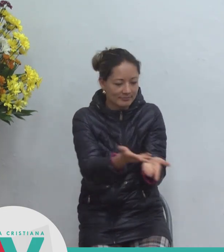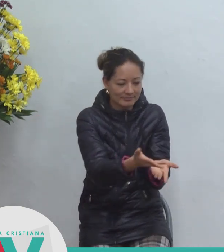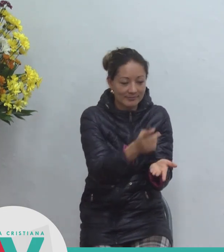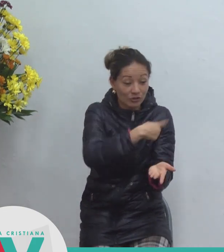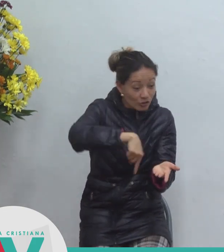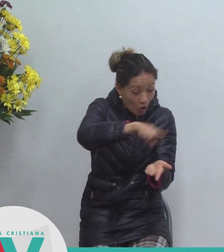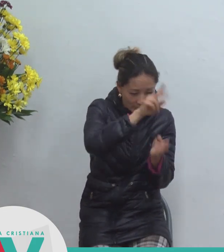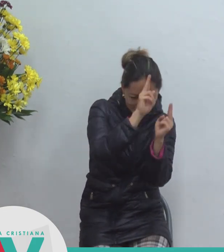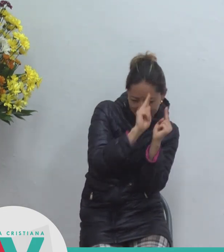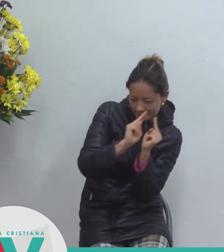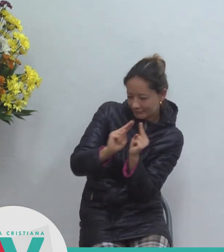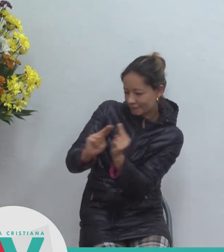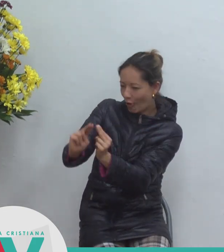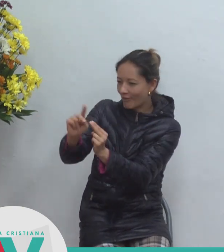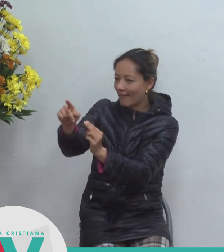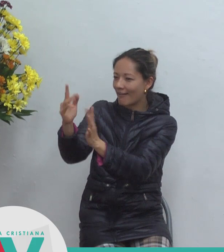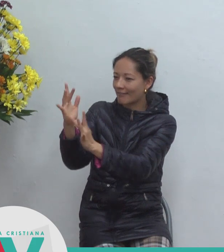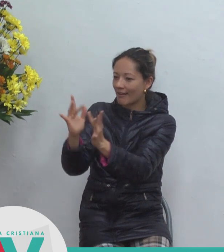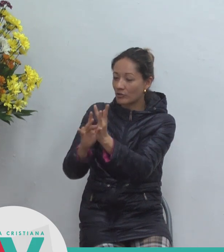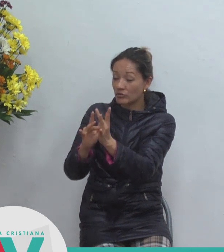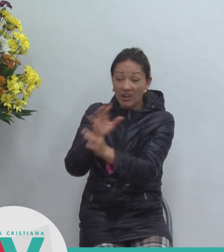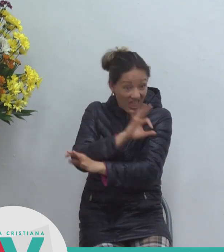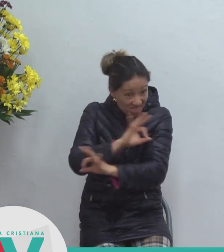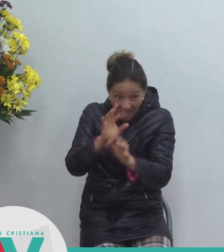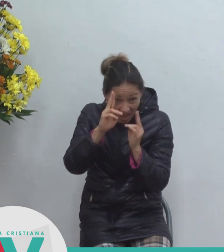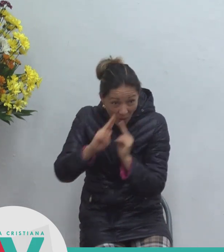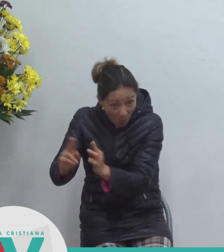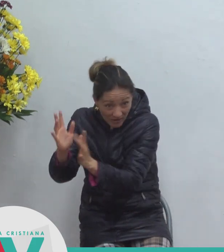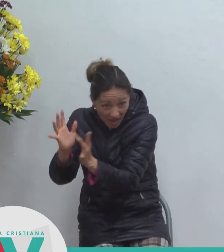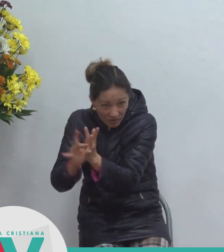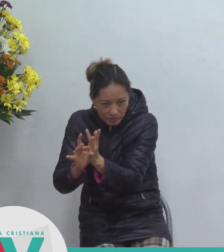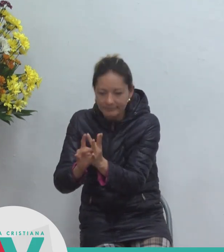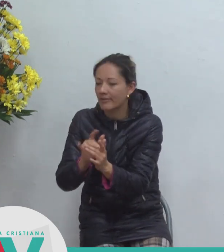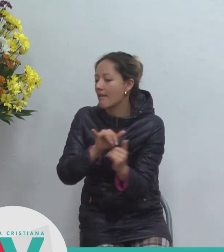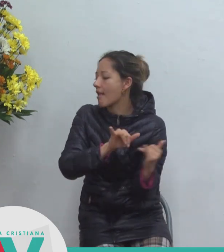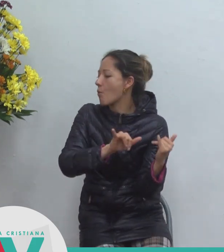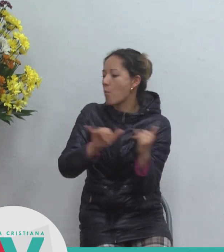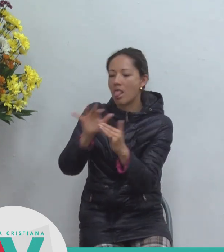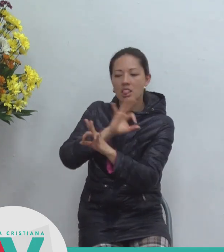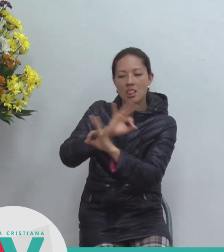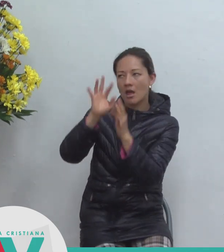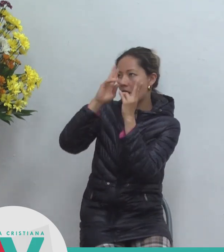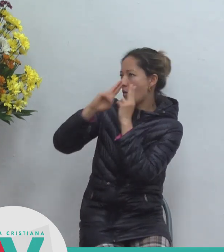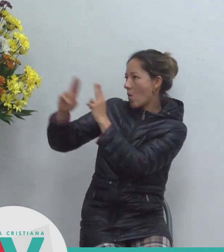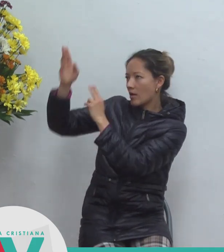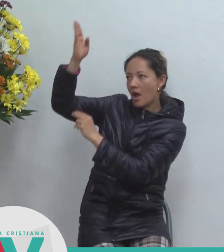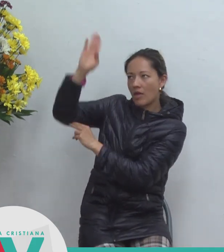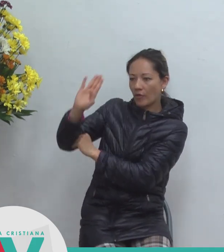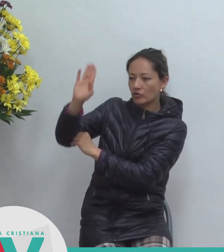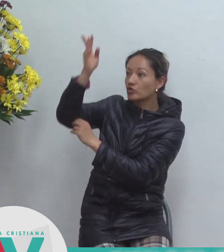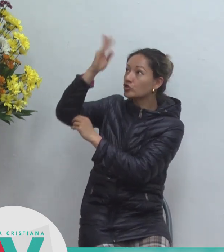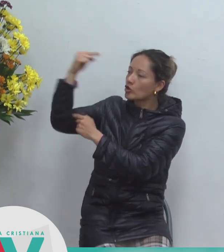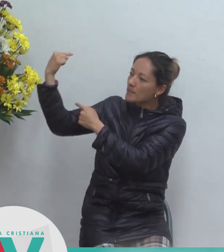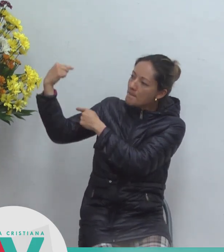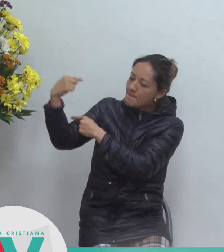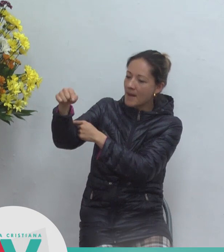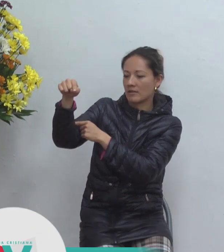no honra al hijo que no honra al padre que le envió por eso es que el evangelio de Juan es tan